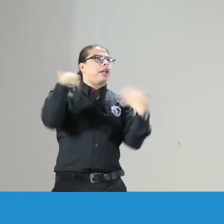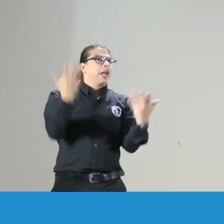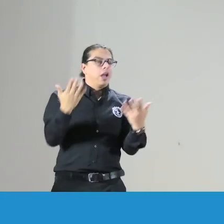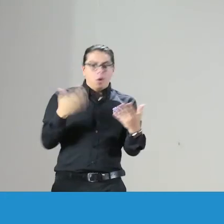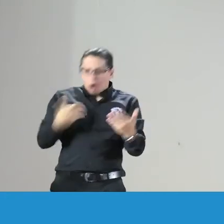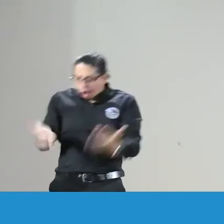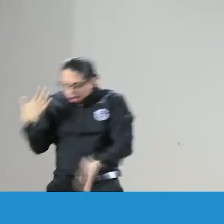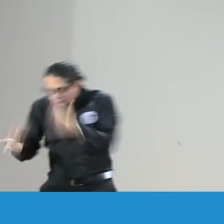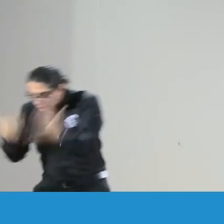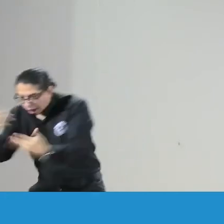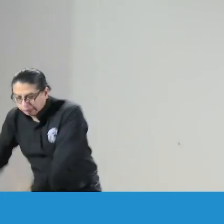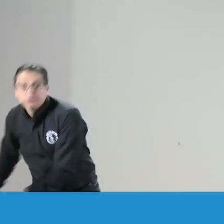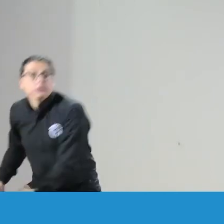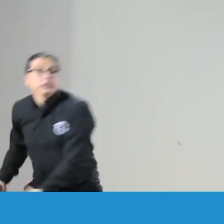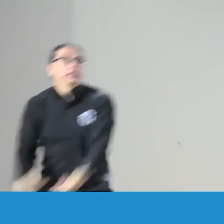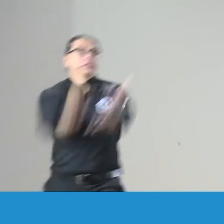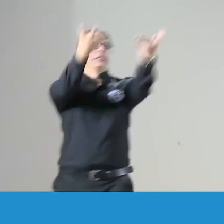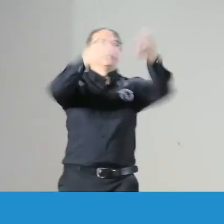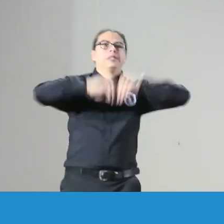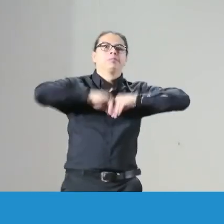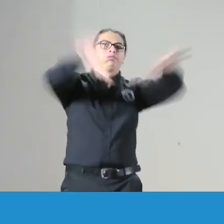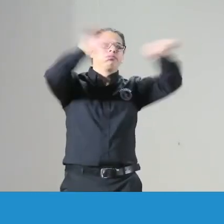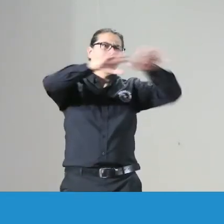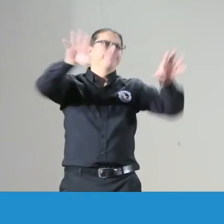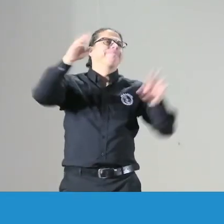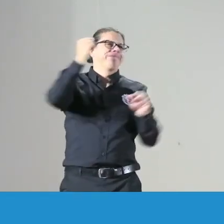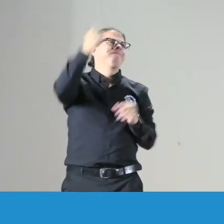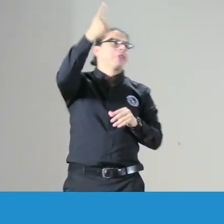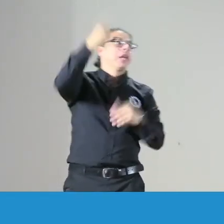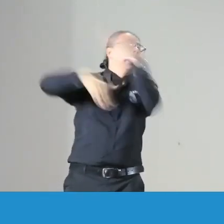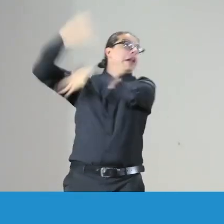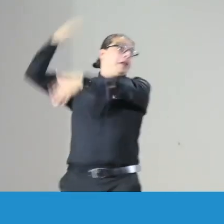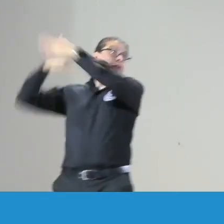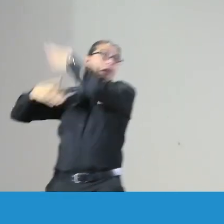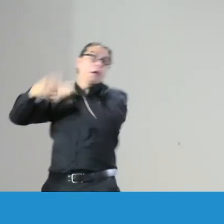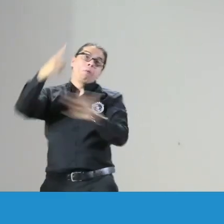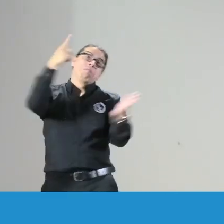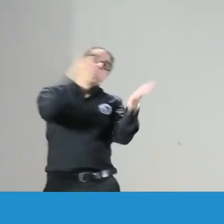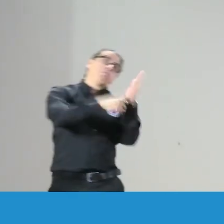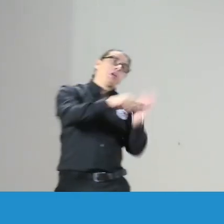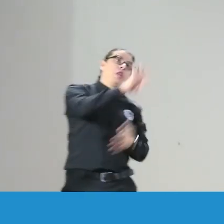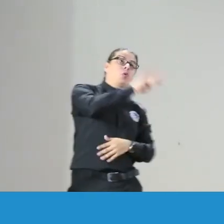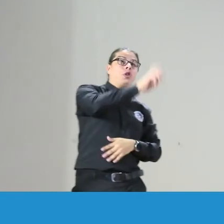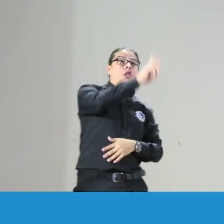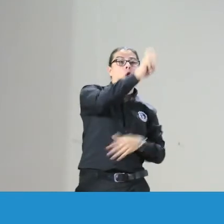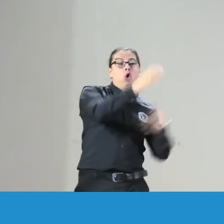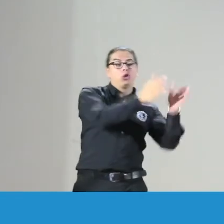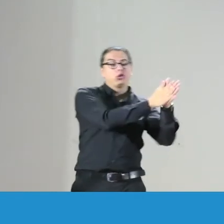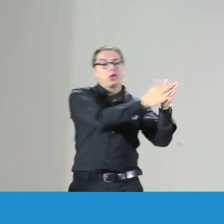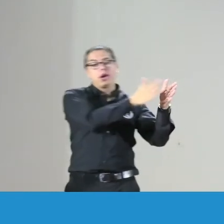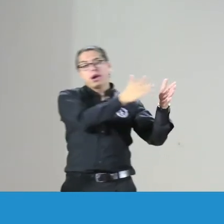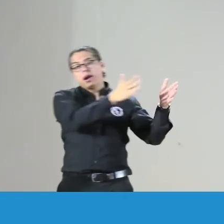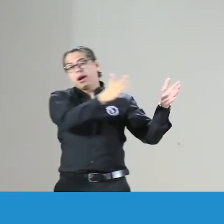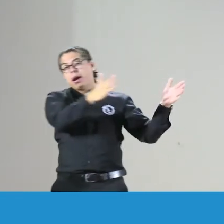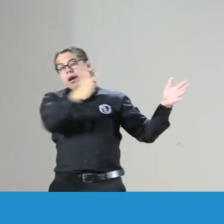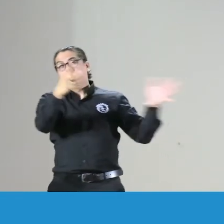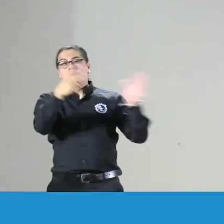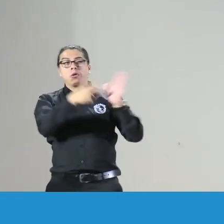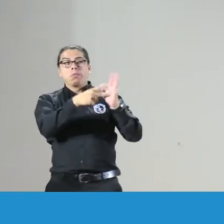entonces es allí donde tenemos que obviamente presentarlo para volver a hacerlo público porque